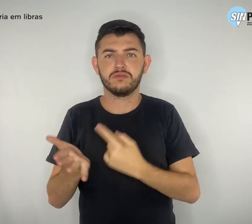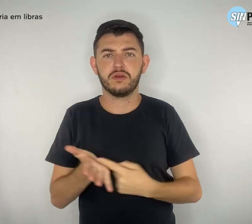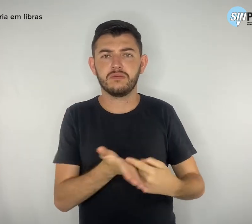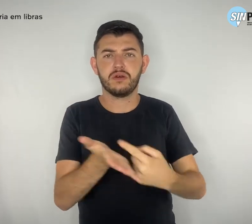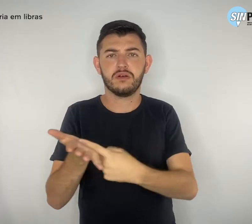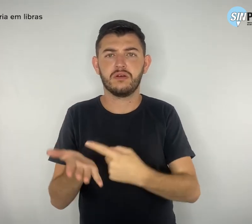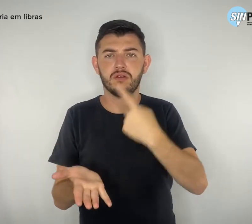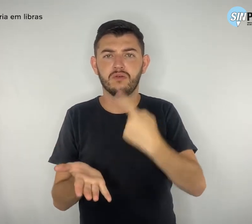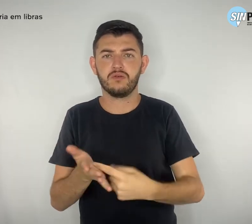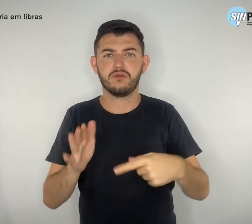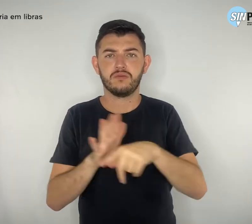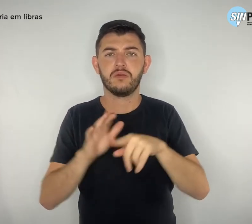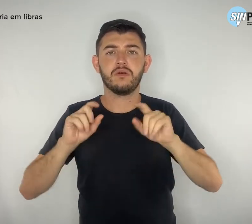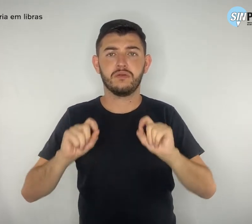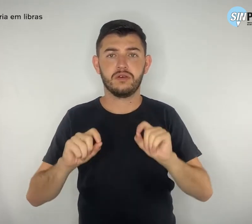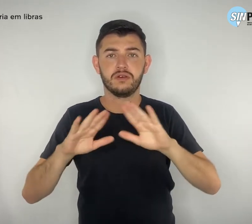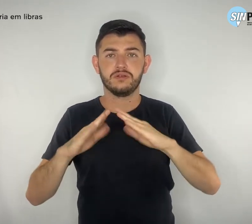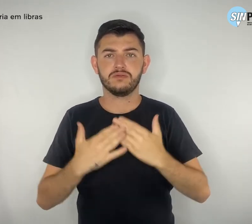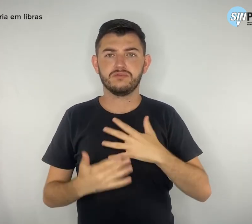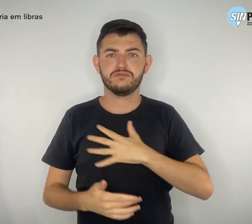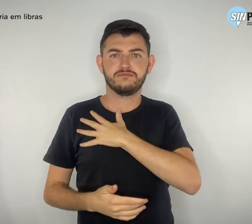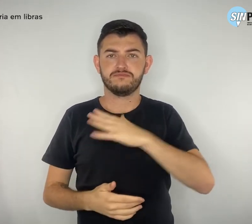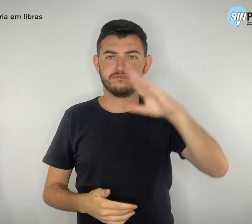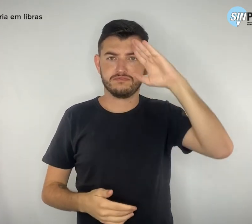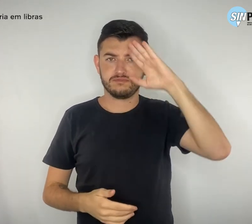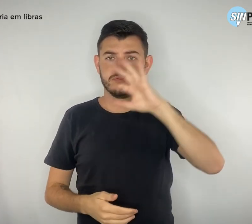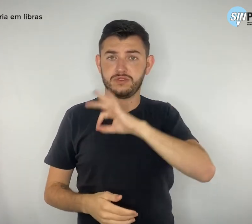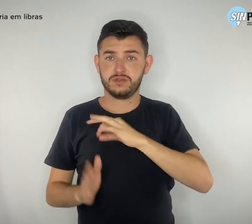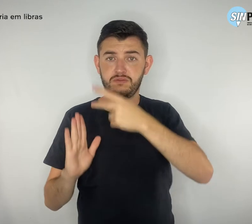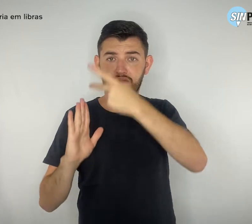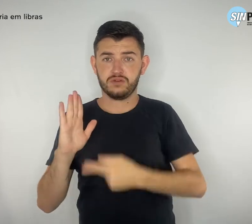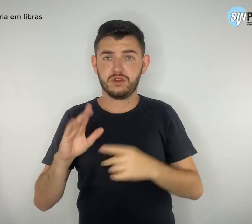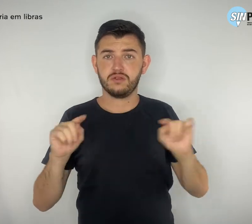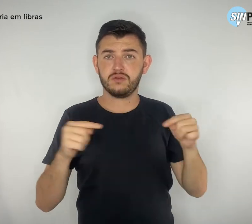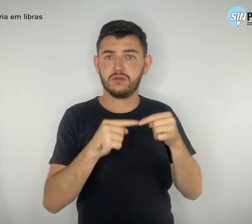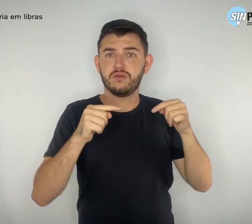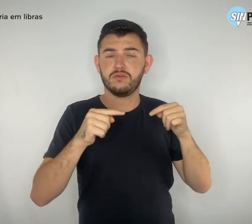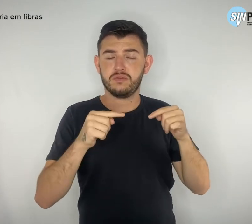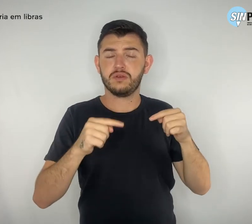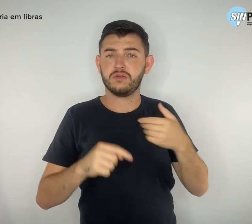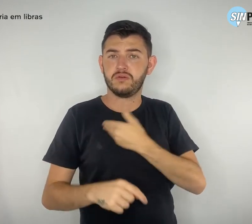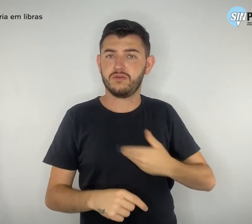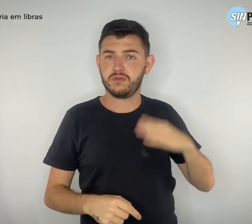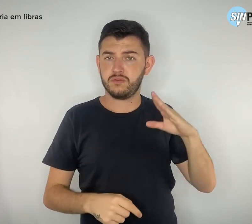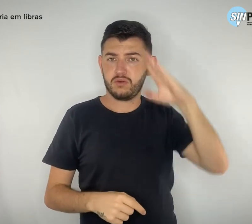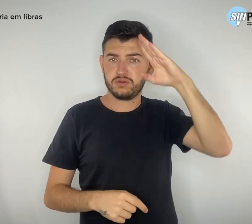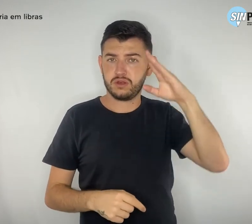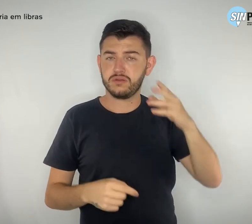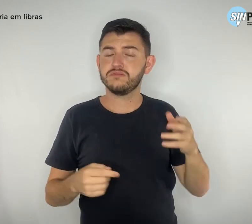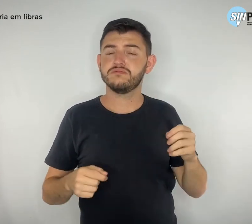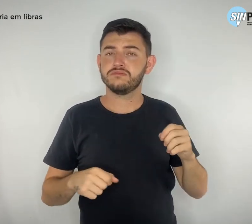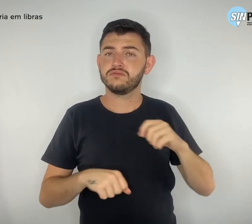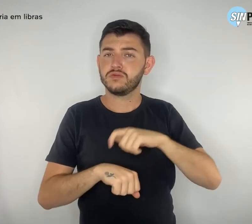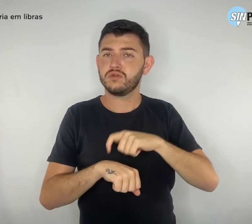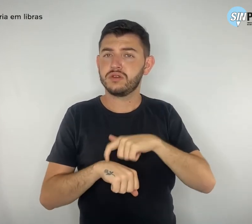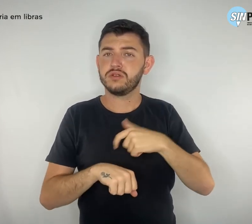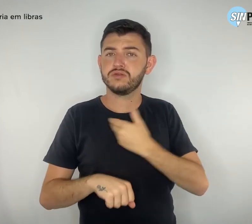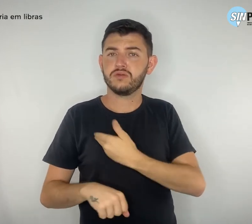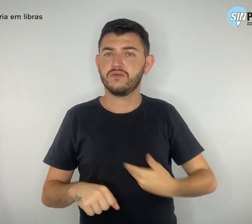governo Jair Bolsonaro. Durante o atual governo, Bolsonaro promoveu parcerias do governo federal